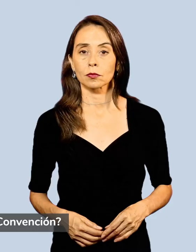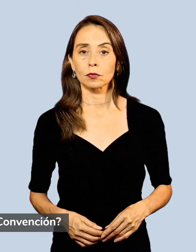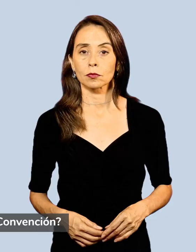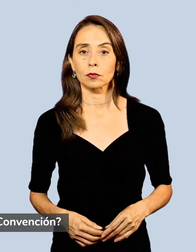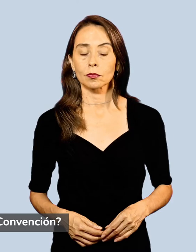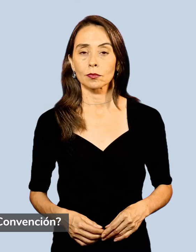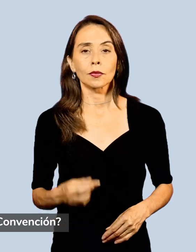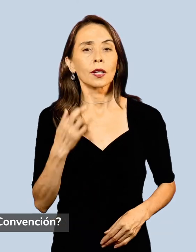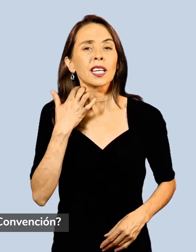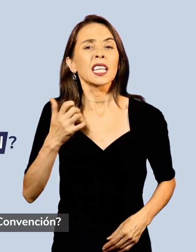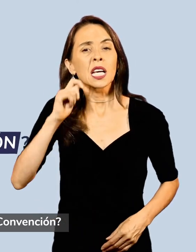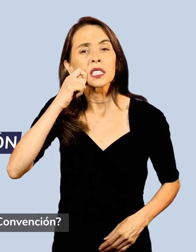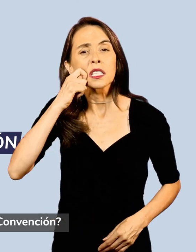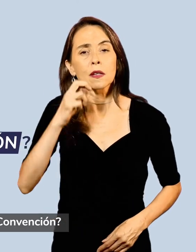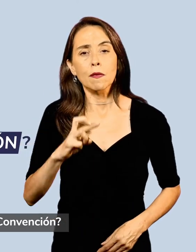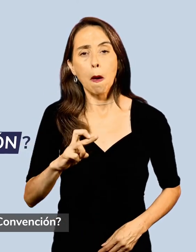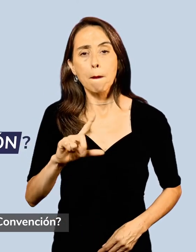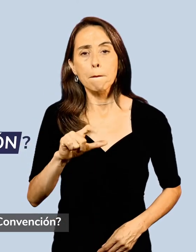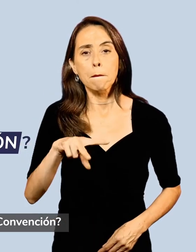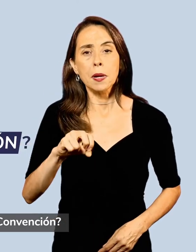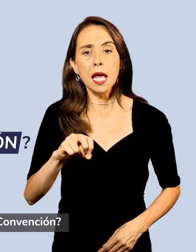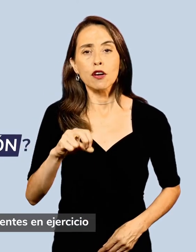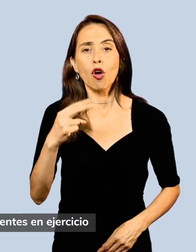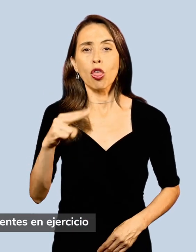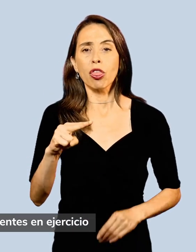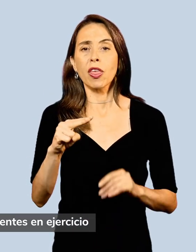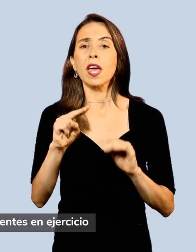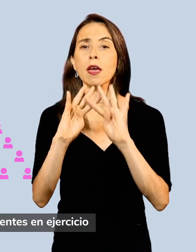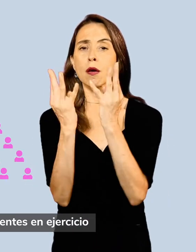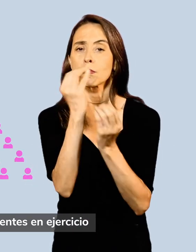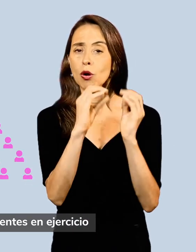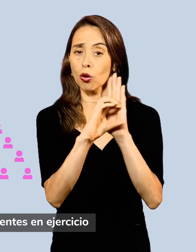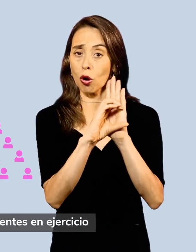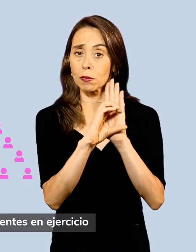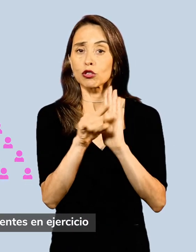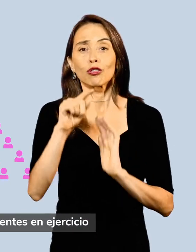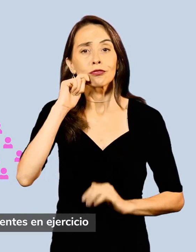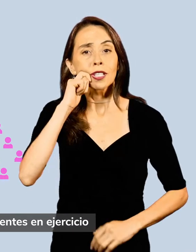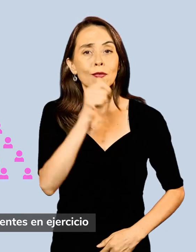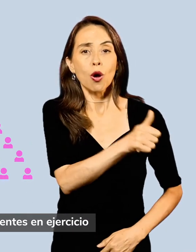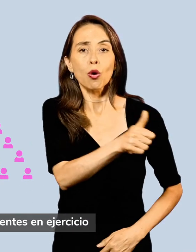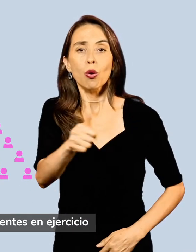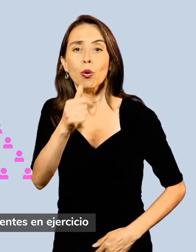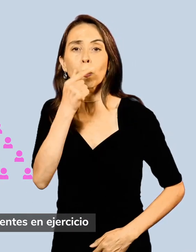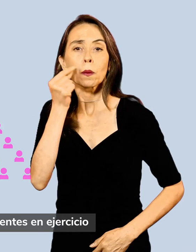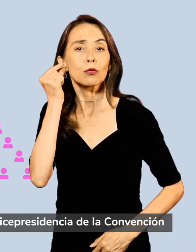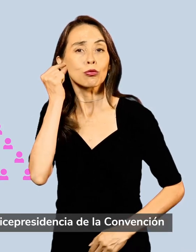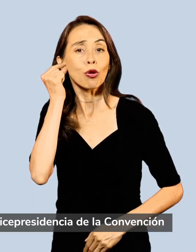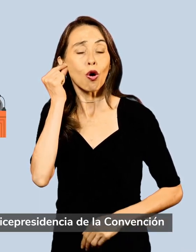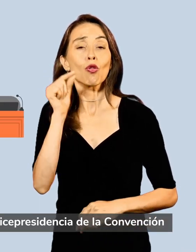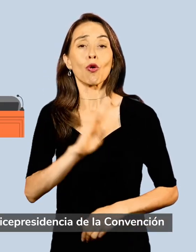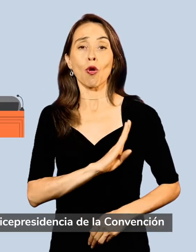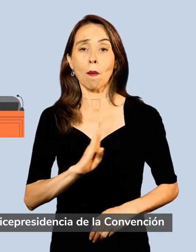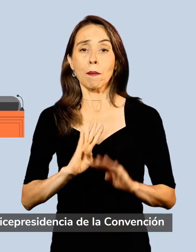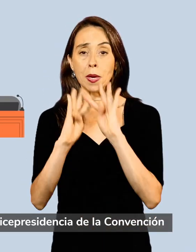¿Qué es el pleno de la convención? Son todas las y los constituyentes en ejercicio y está dirigido por la